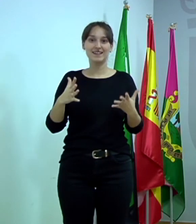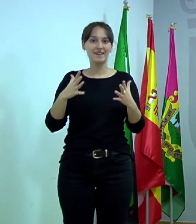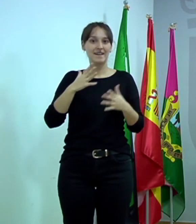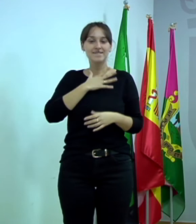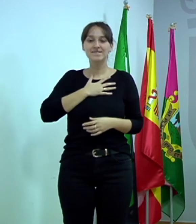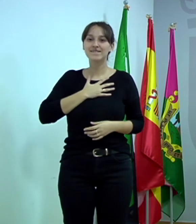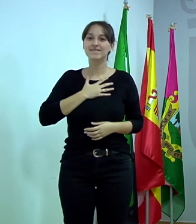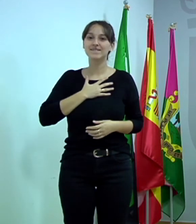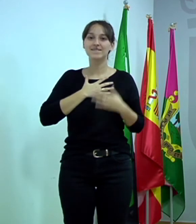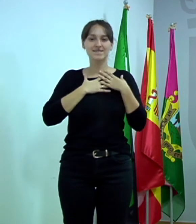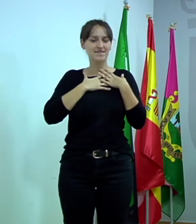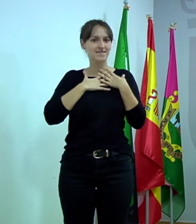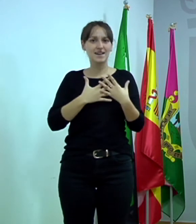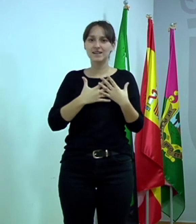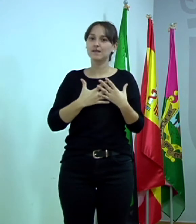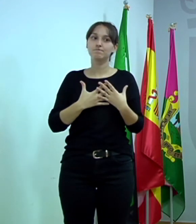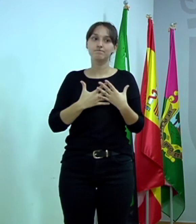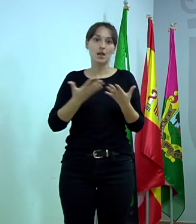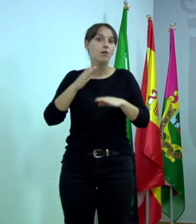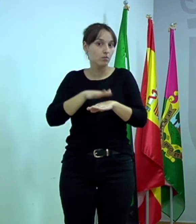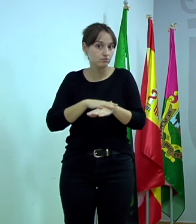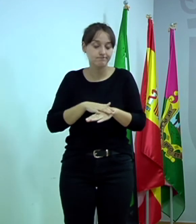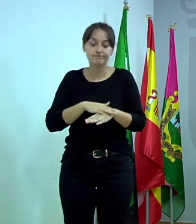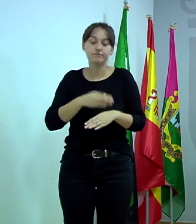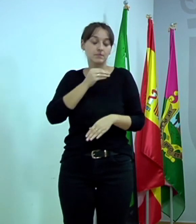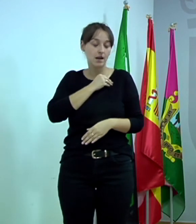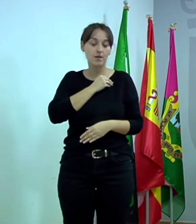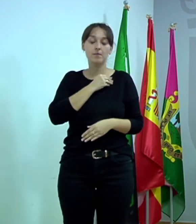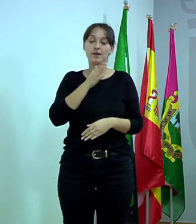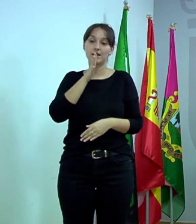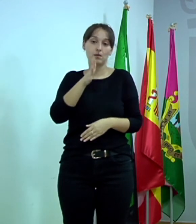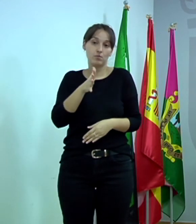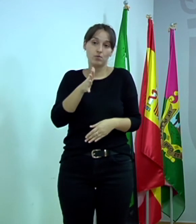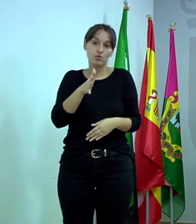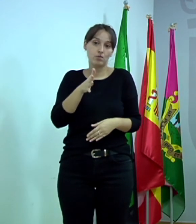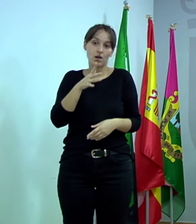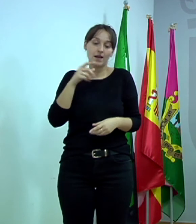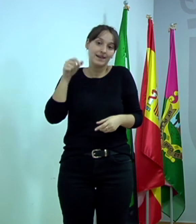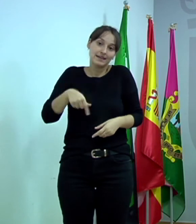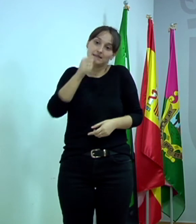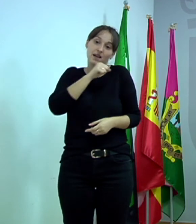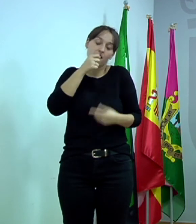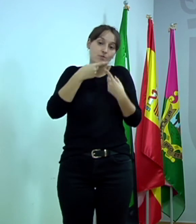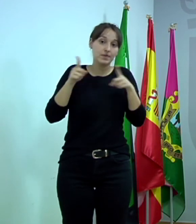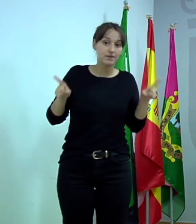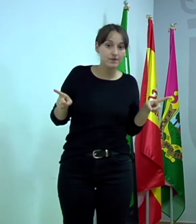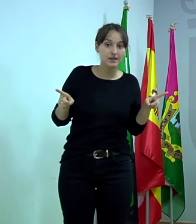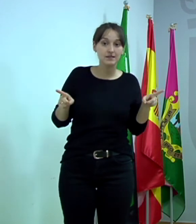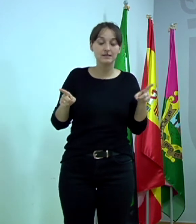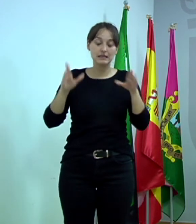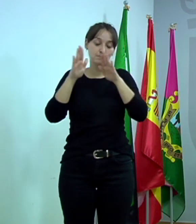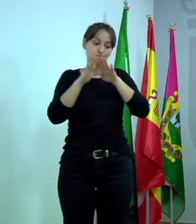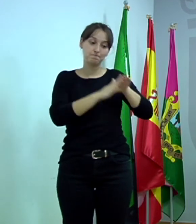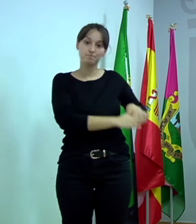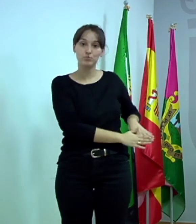es una lástima que, bueno, pues que no podamos tener la cabalgata en otros años, como la preparamos con tantísima ilusión y hemos tenido que dejar todo aparcadito,